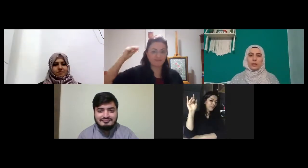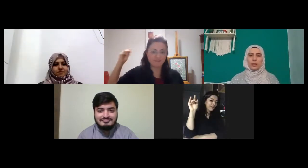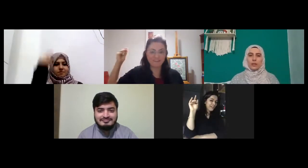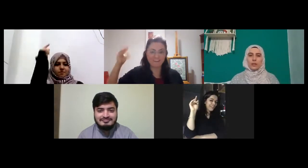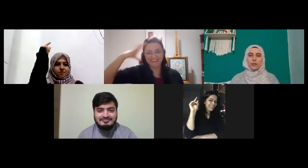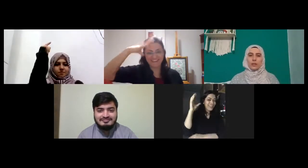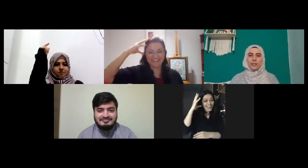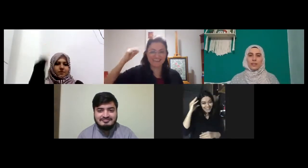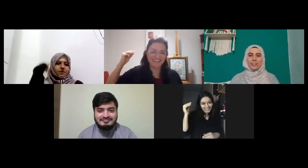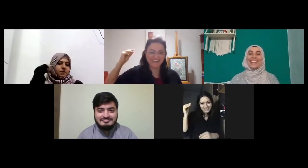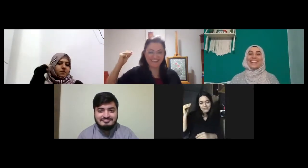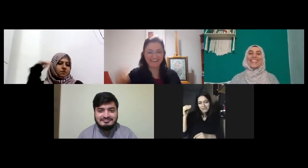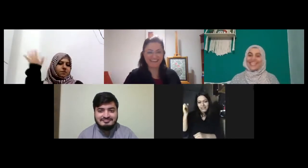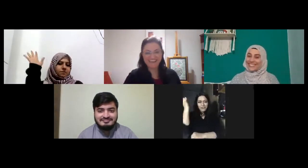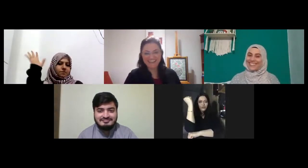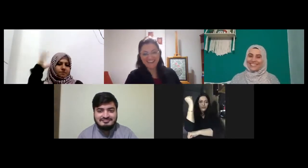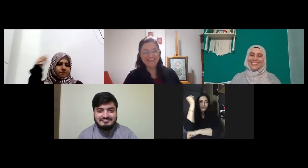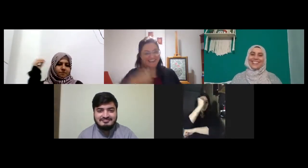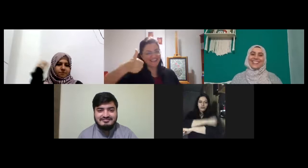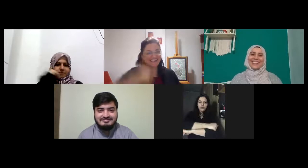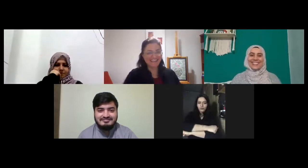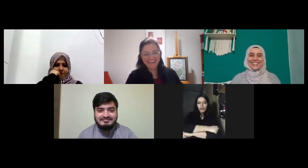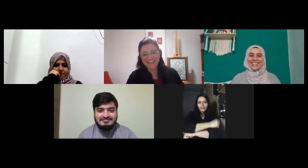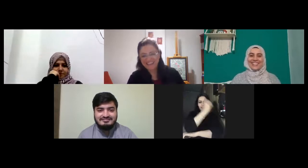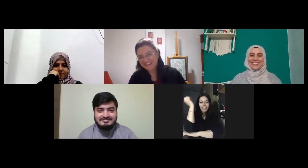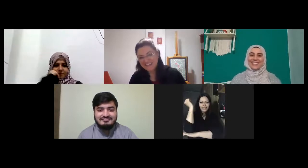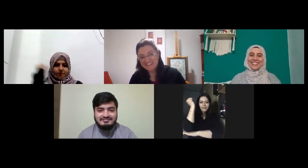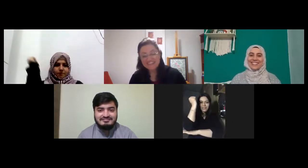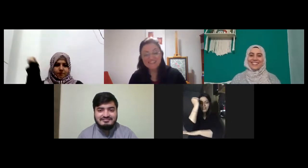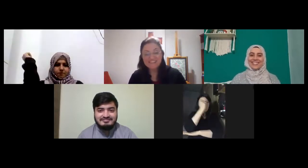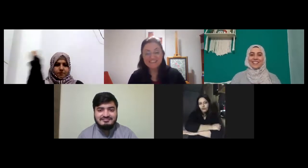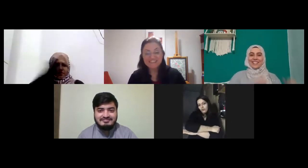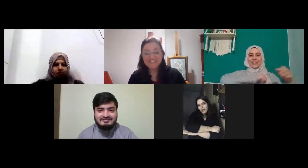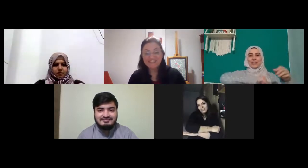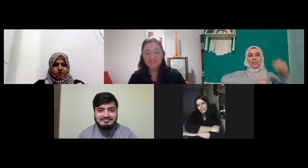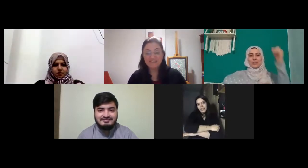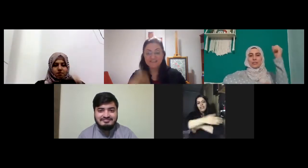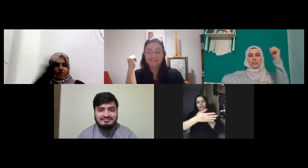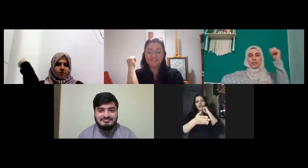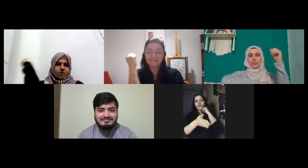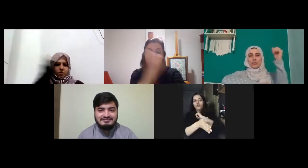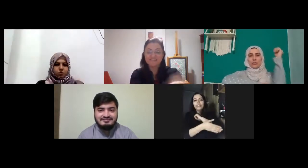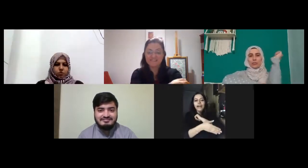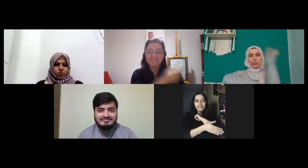anladım evet şu tek başına düşman anlamına geliyor düşman şu yardım